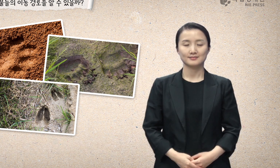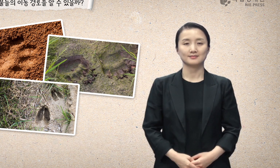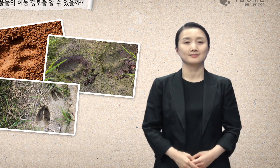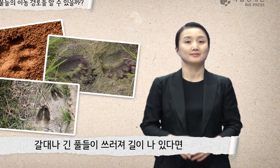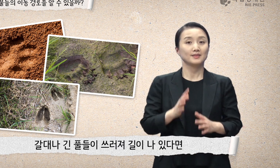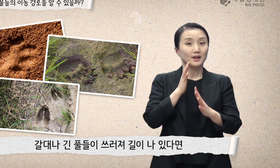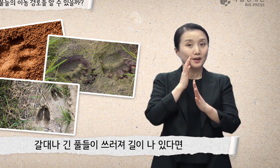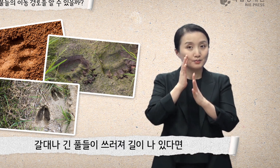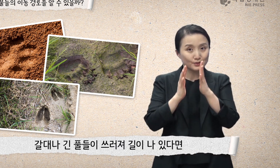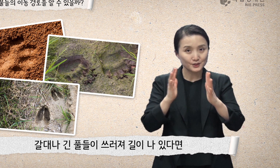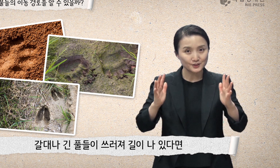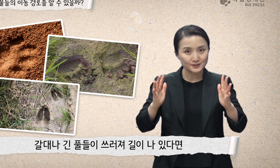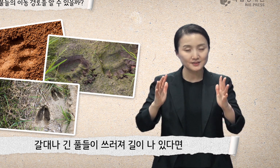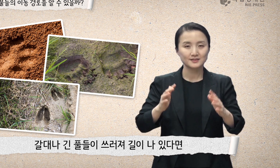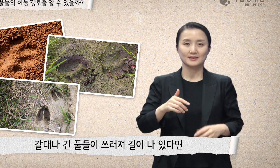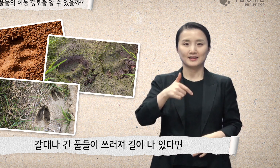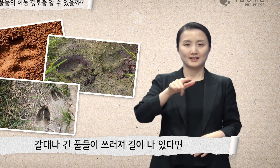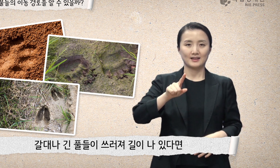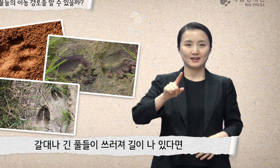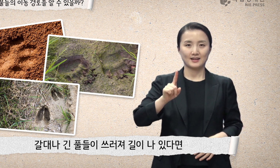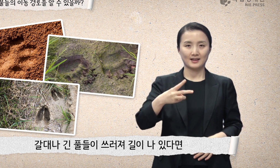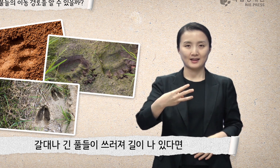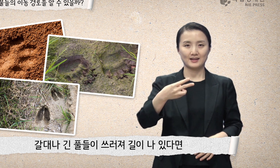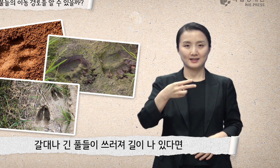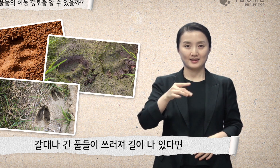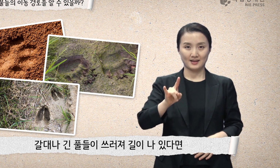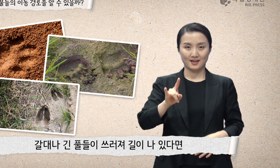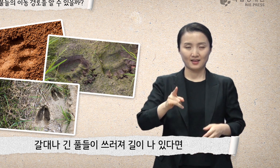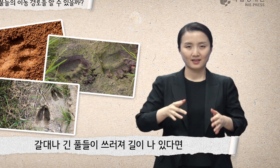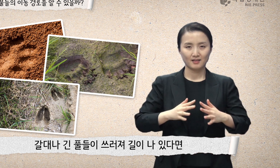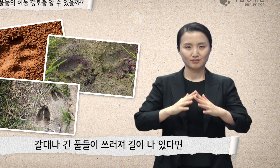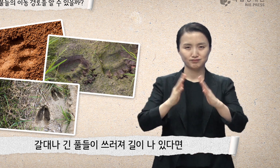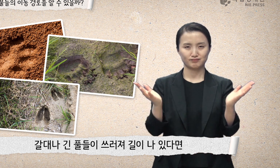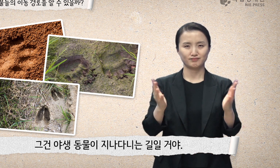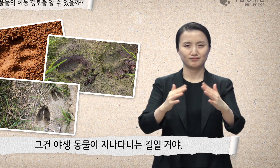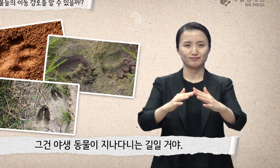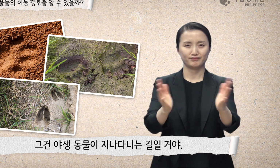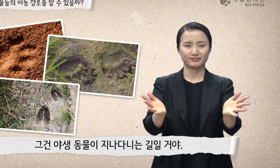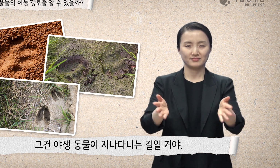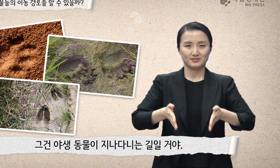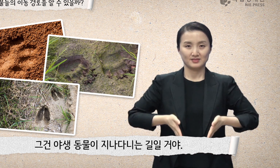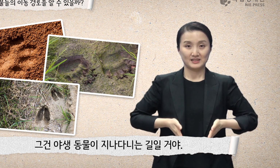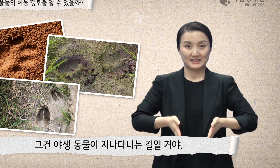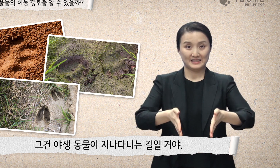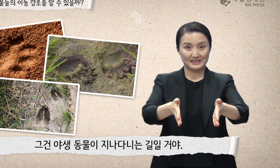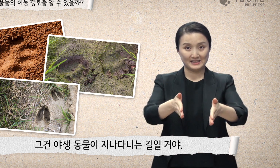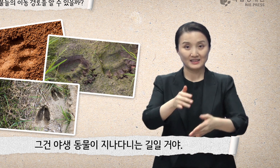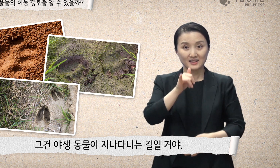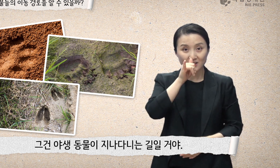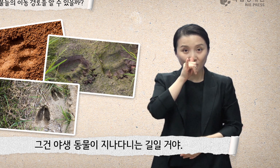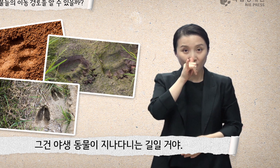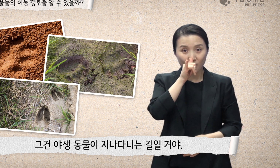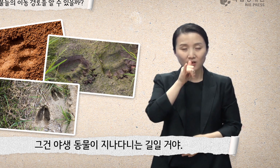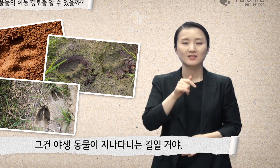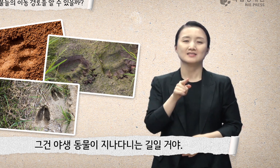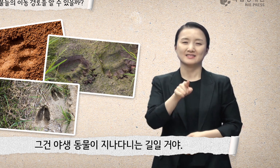갈대나 긴 풀들이 쓰러져 길이 나 있다면 그건 야생동물이 지나다니는 길일 거야.